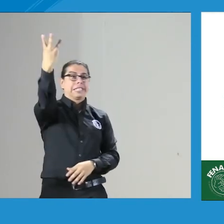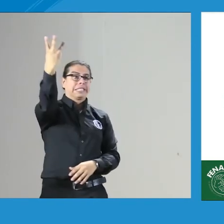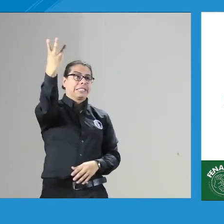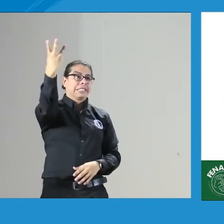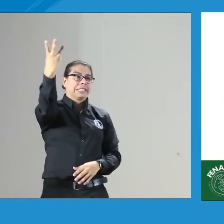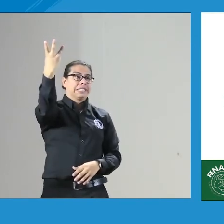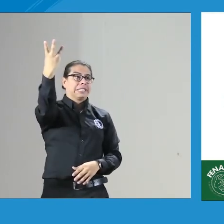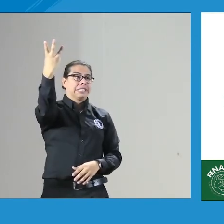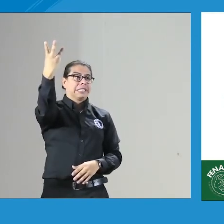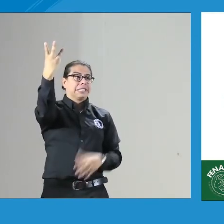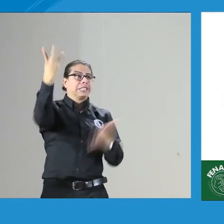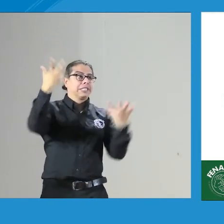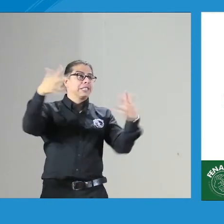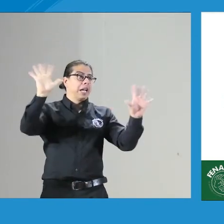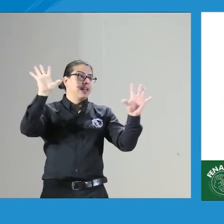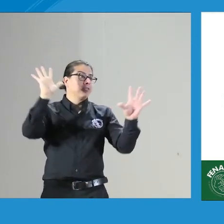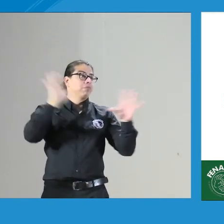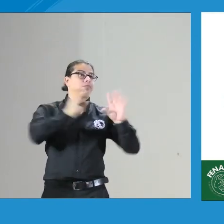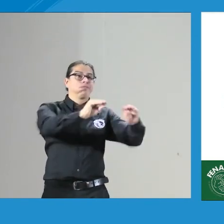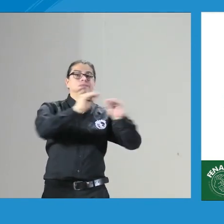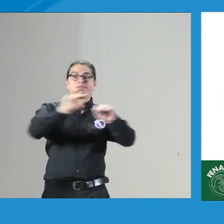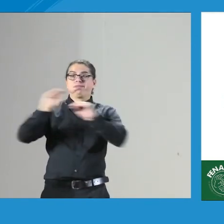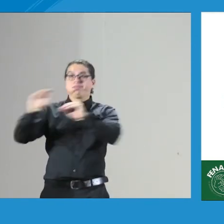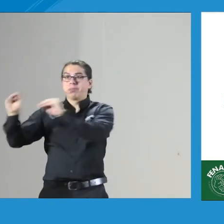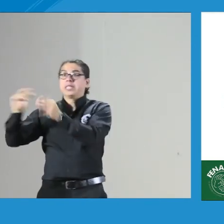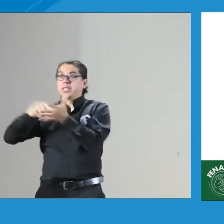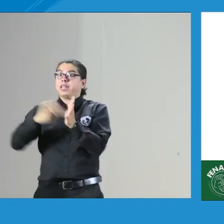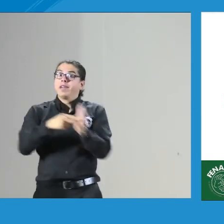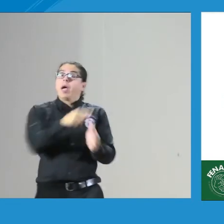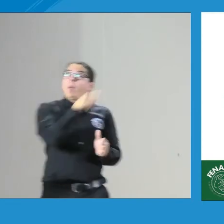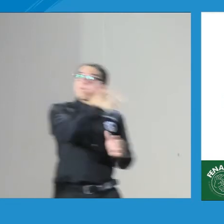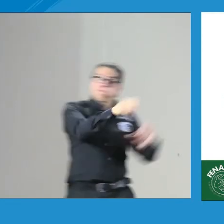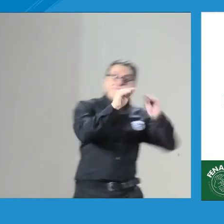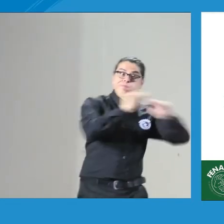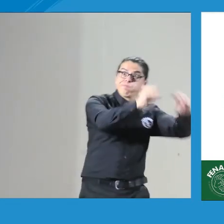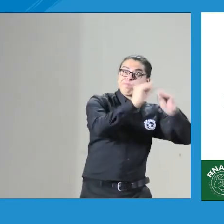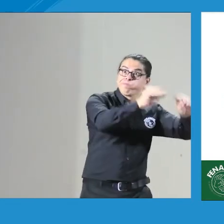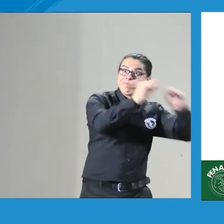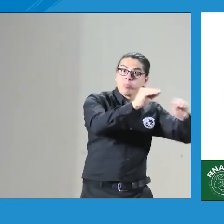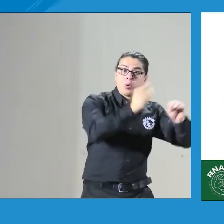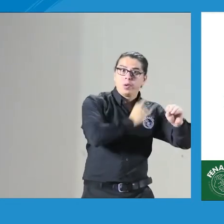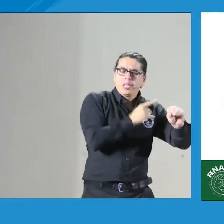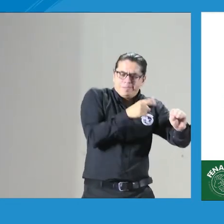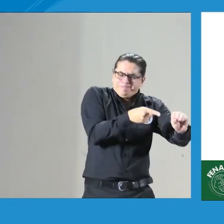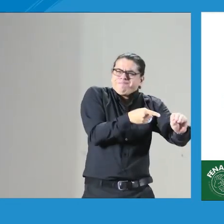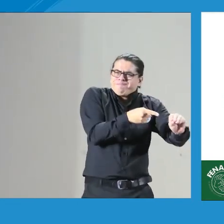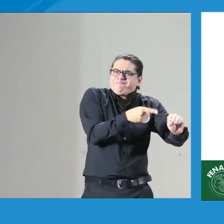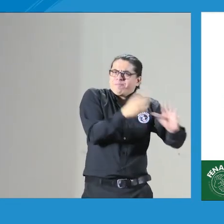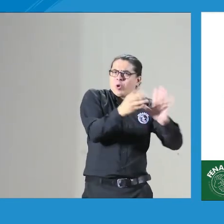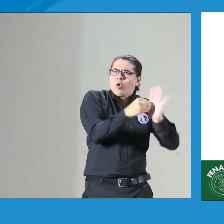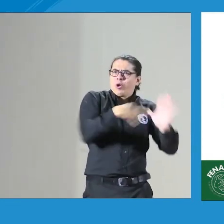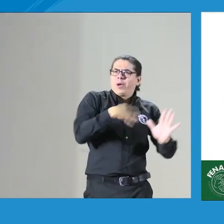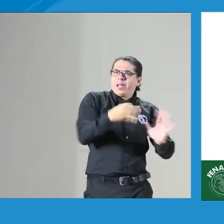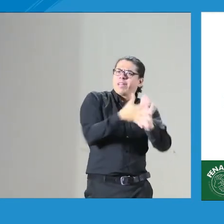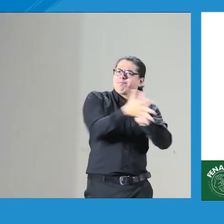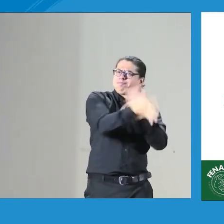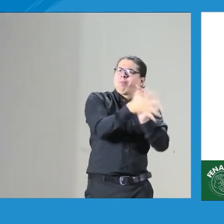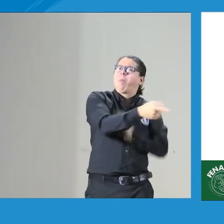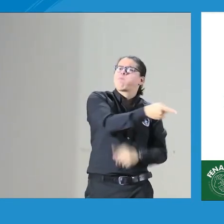instituciones educativas de educación superior que están dando esta formación de los intérpretes entonces estas formaciones obviamente